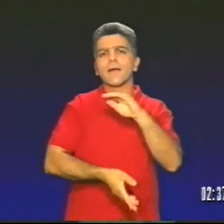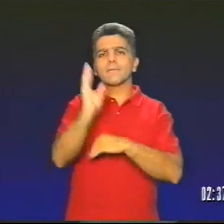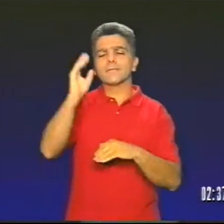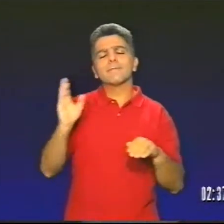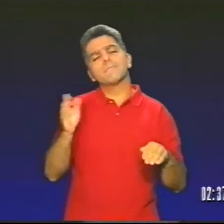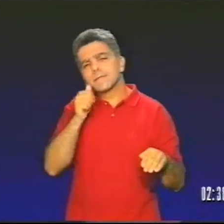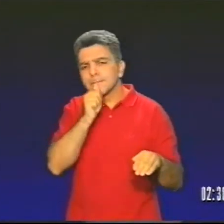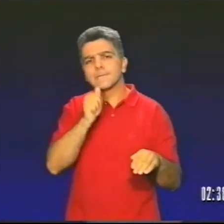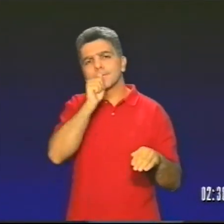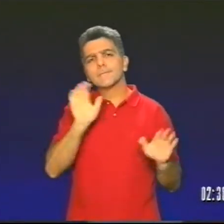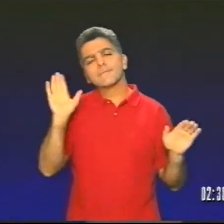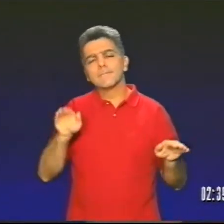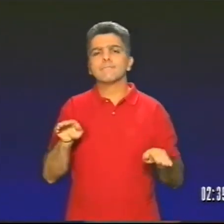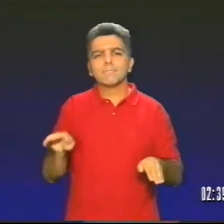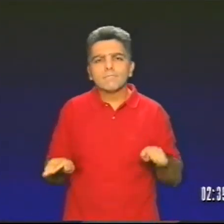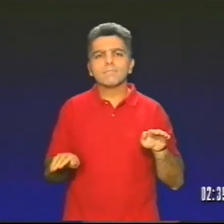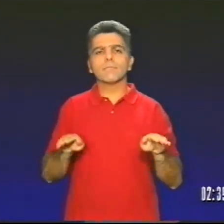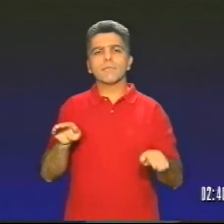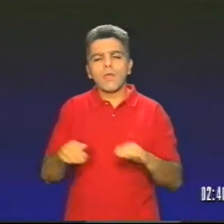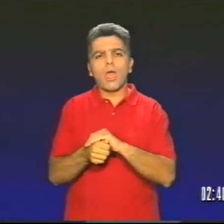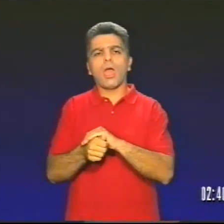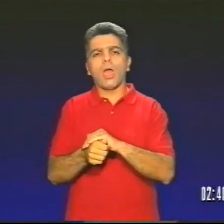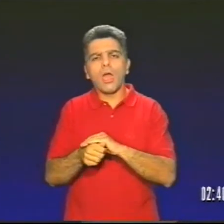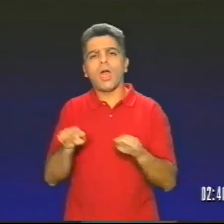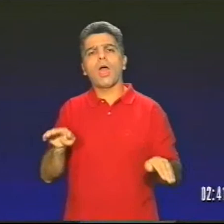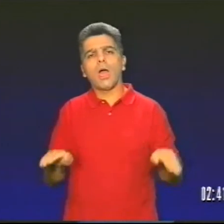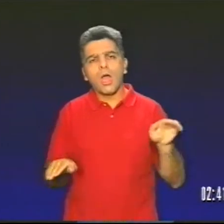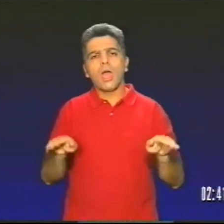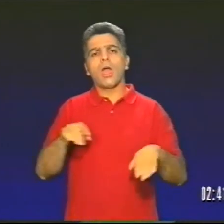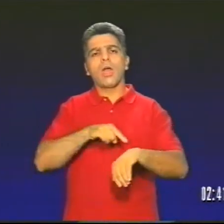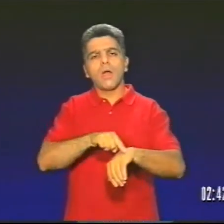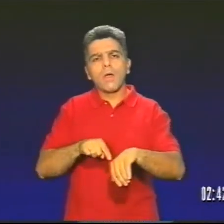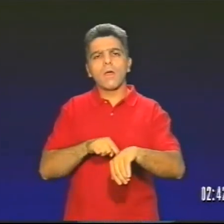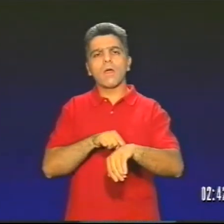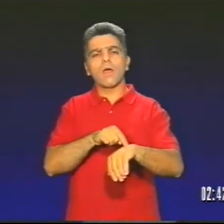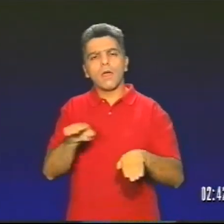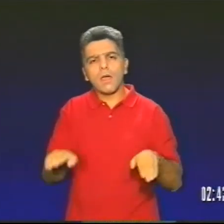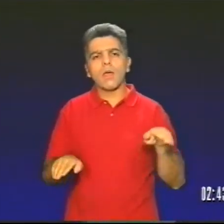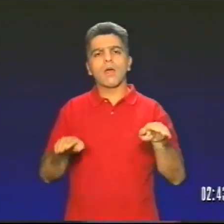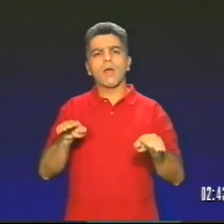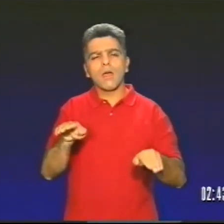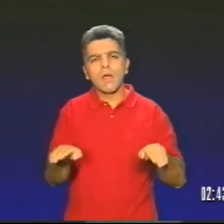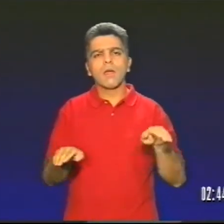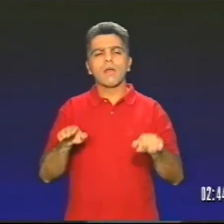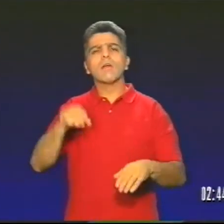Ξαφανίστηκε, σκέφτηκε Δεν πειράζει όμως, έκανε υπομονή και συνέχισε Περπατούσε, περπατούσε Τα λεπτά περνούσανε